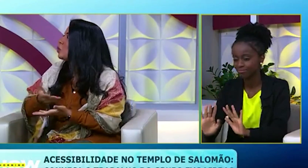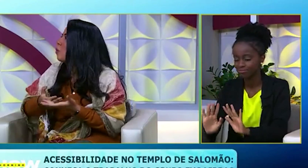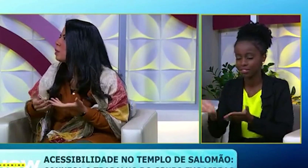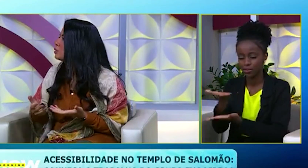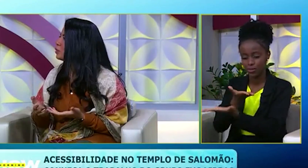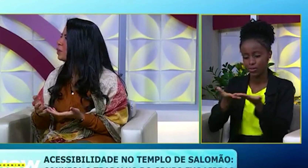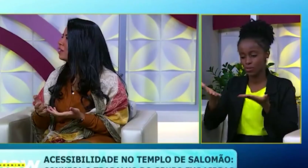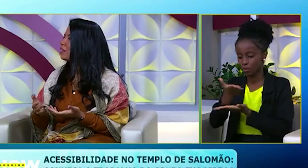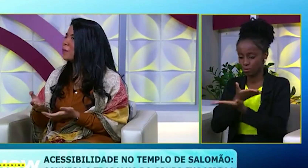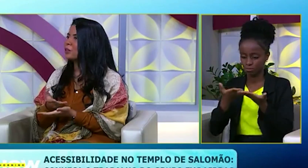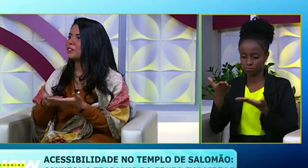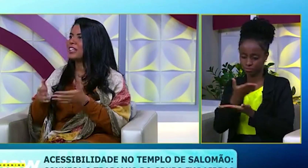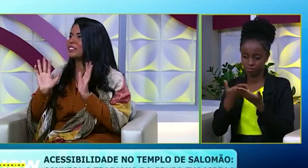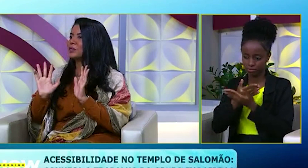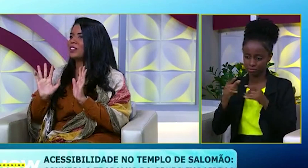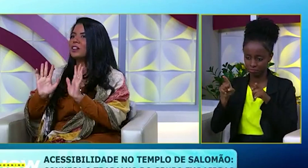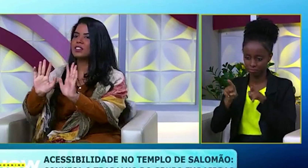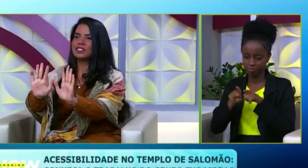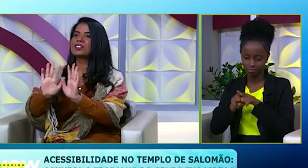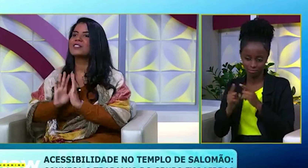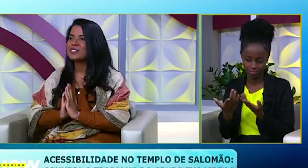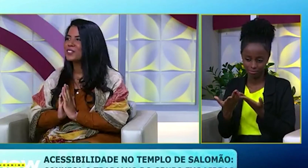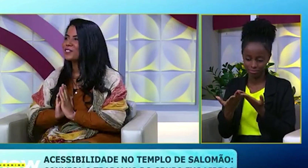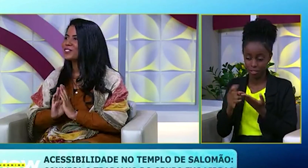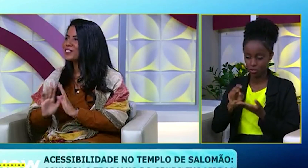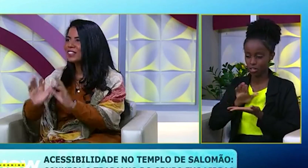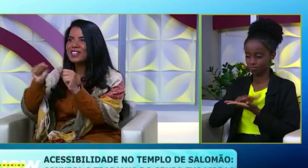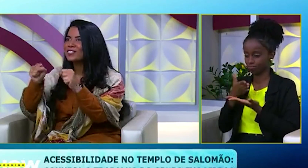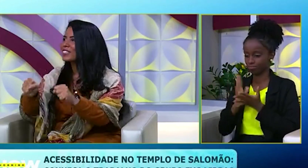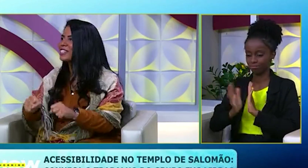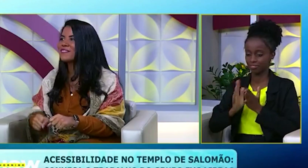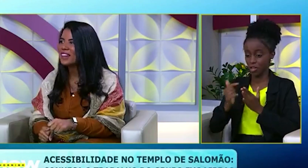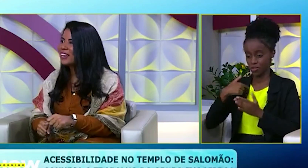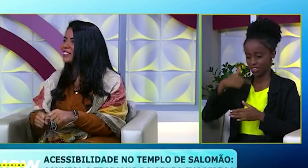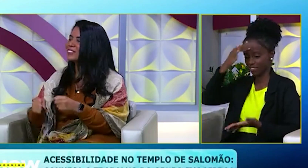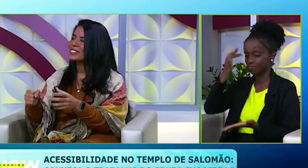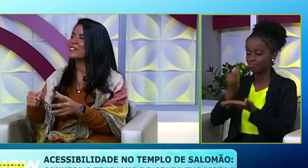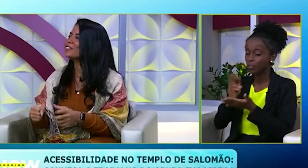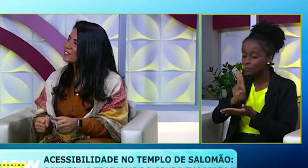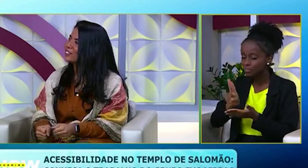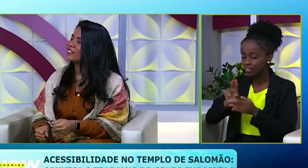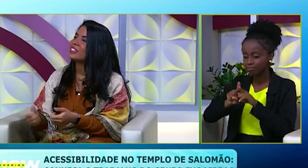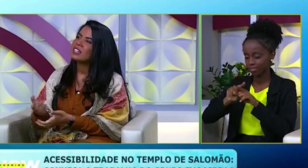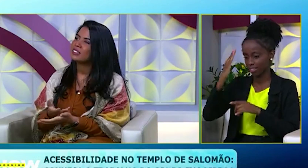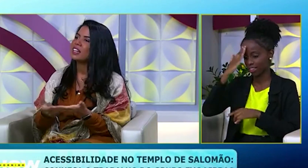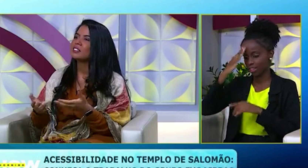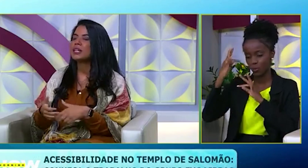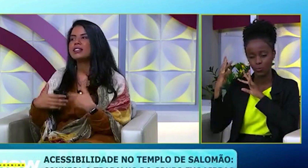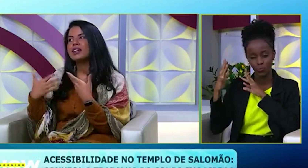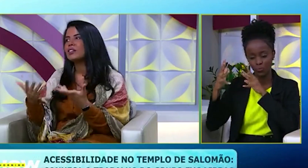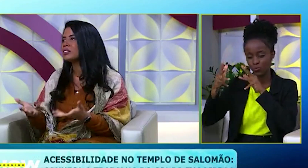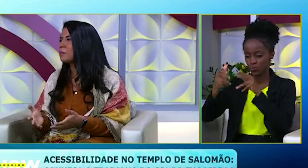interagem com o pastor. Com o pastor. É tipo assim, Você só está fazendo a voz do pastor. Eu estou aqui na fé e estou recebendo tudo. Então, ele